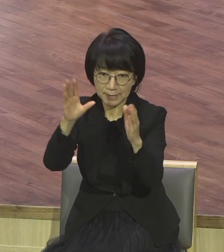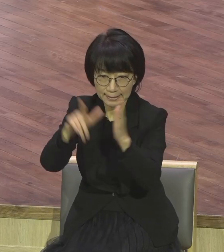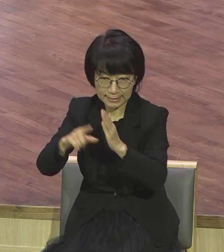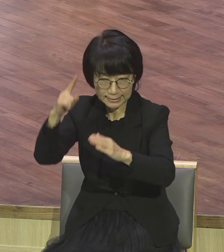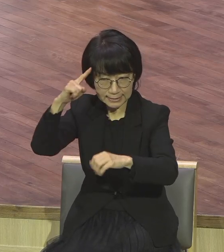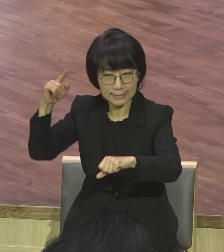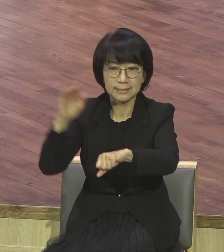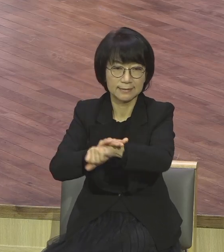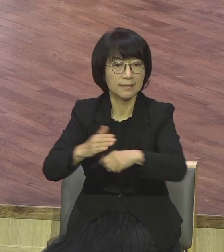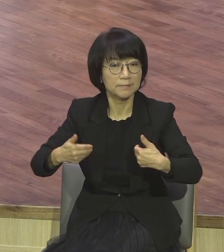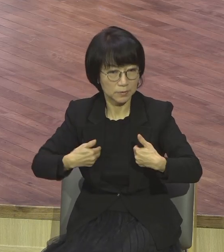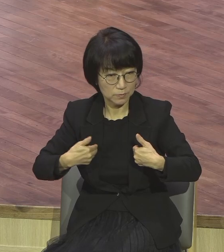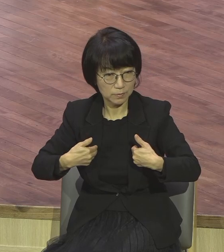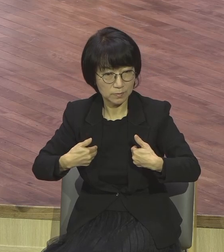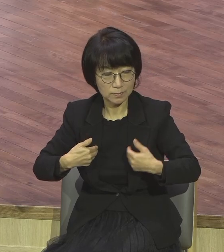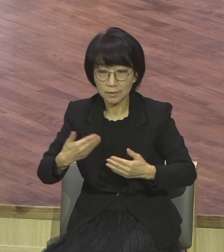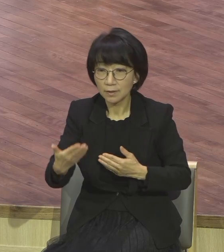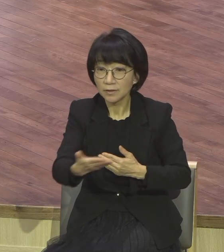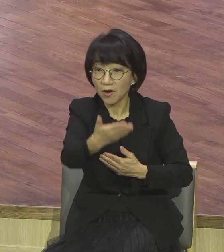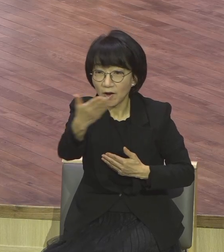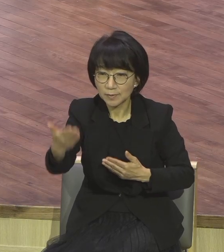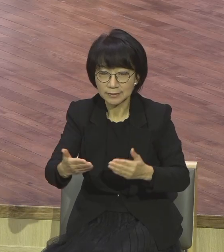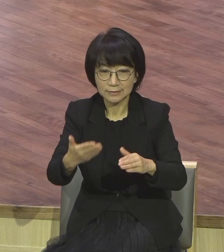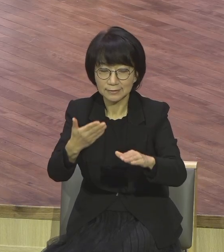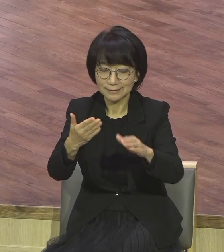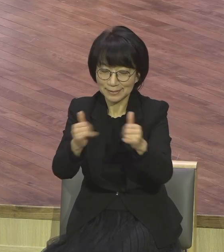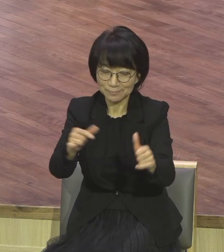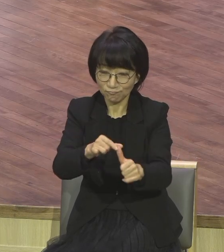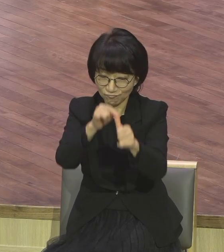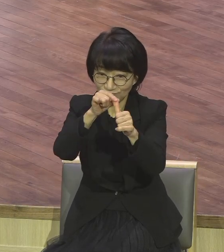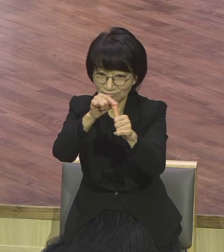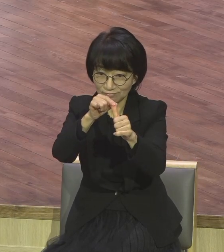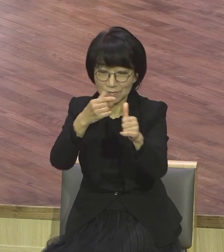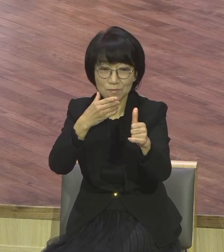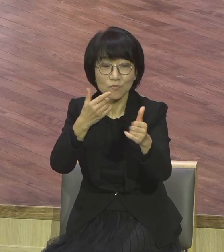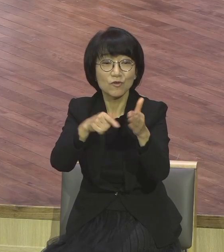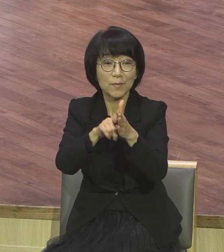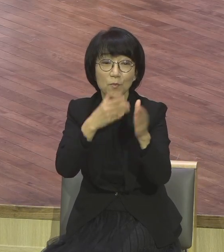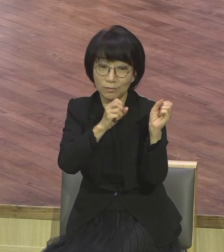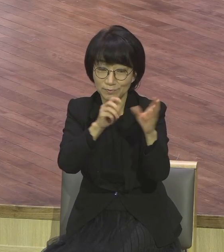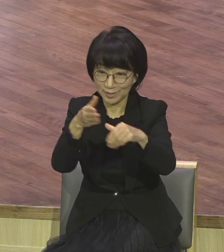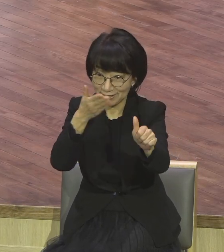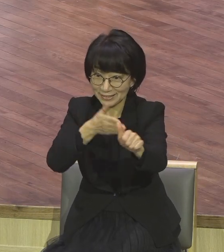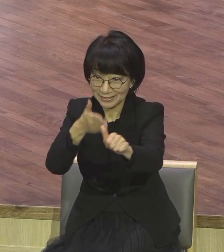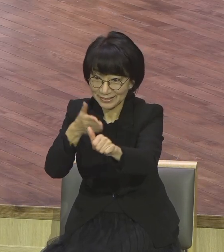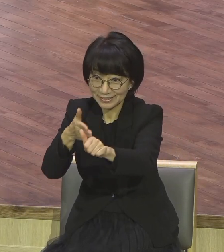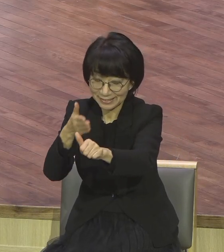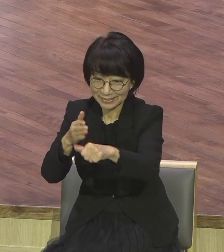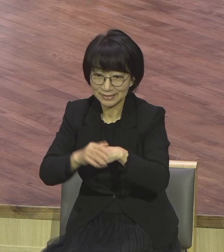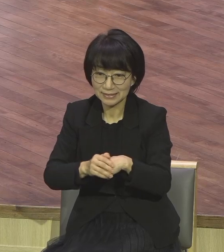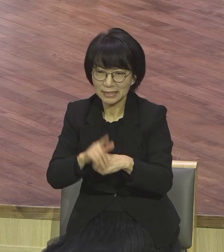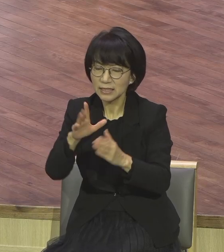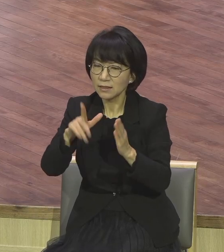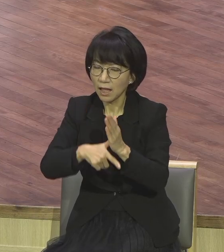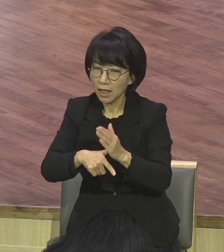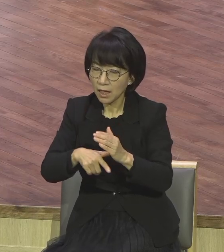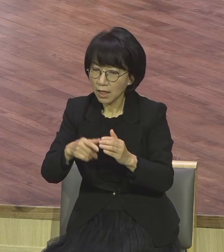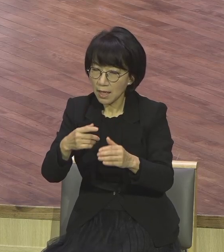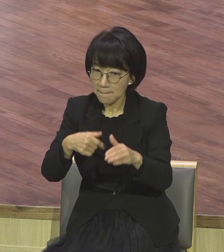사람 살리시기 바랍니다. 살리는 보금 여기서 덧붙여 예수님은 비둘기같이 순결하라. 말씀하셨는데